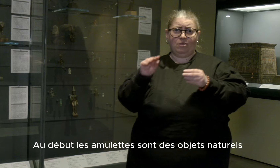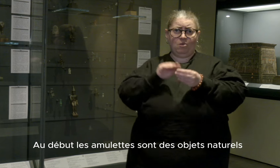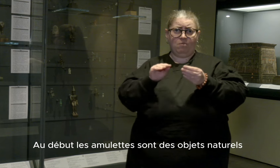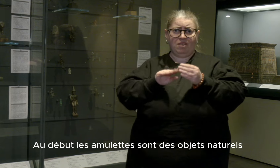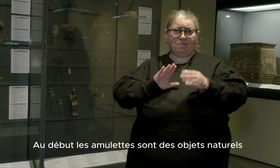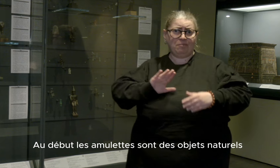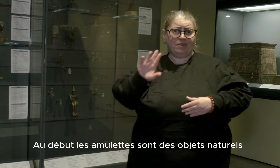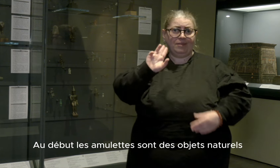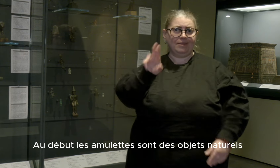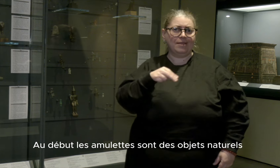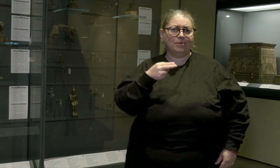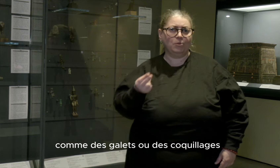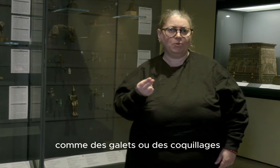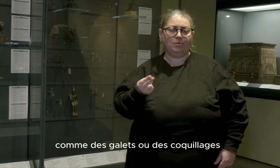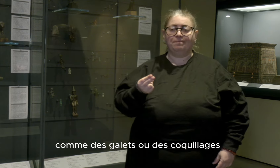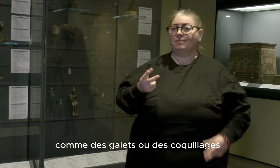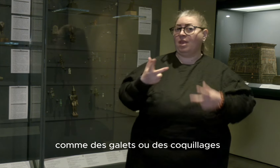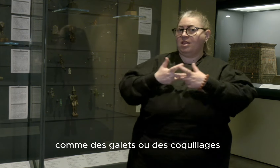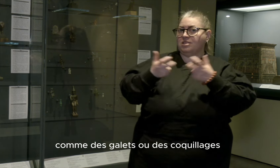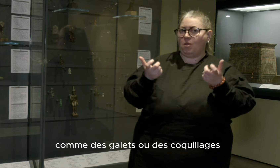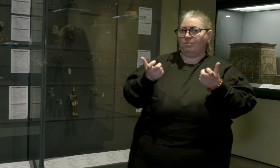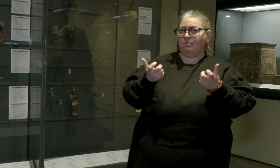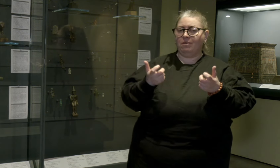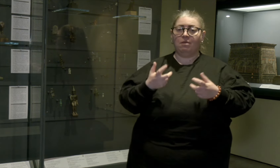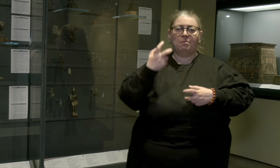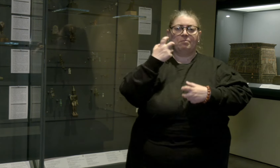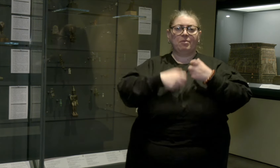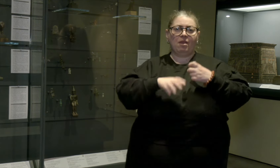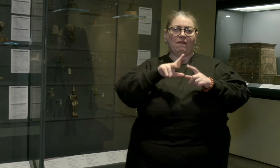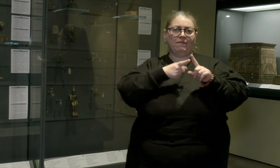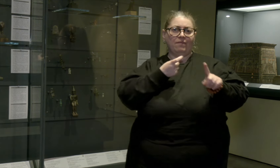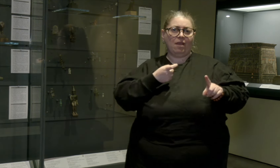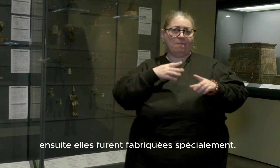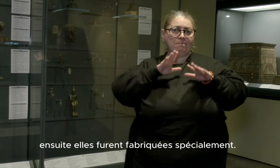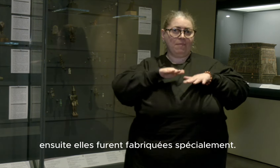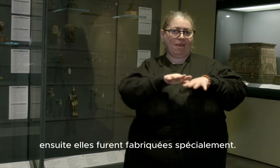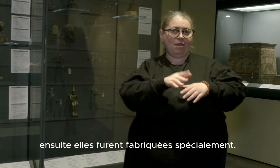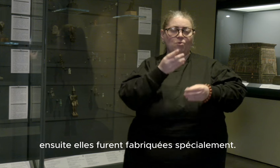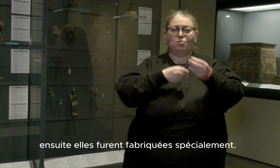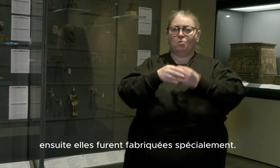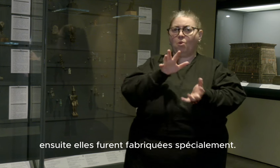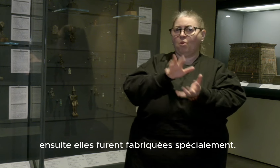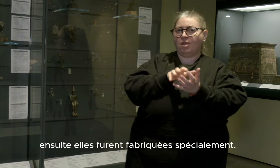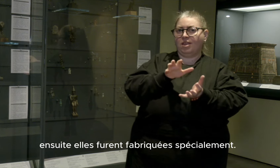Au début, les amulettes sont des objets naturels comme des galets ou des coquillages. Ensuite, elles furent fabriquées spécialement.